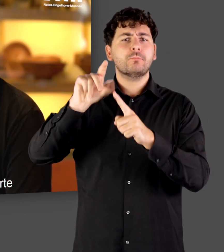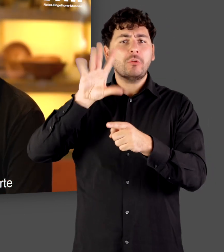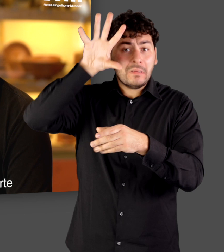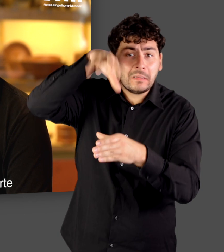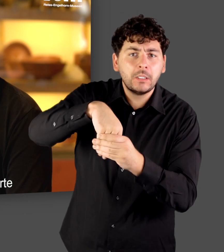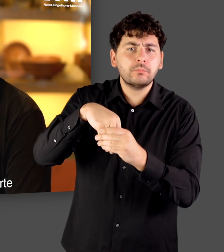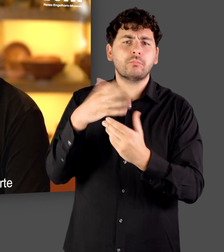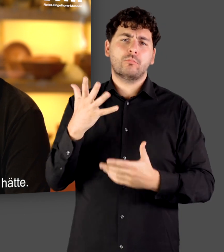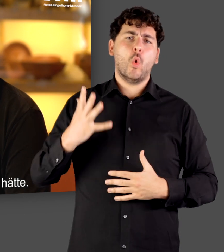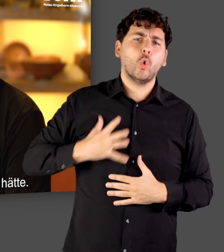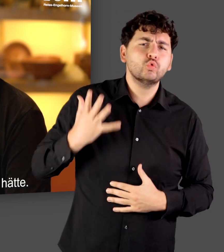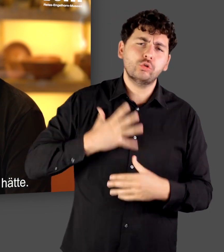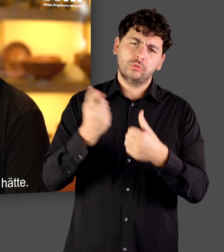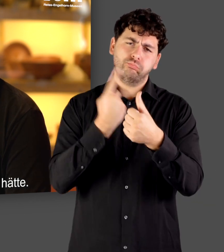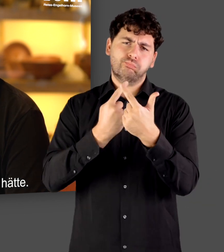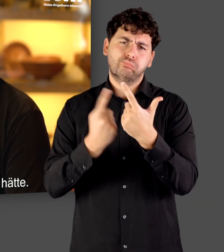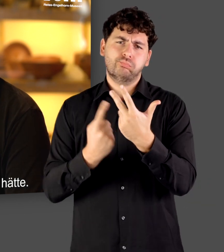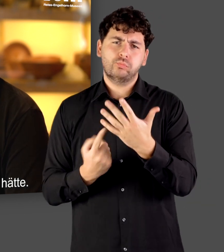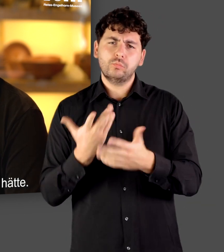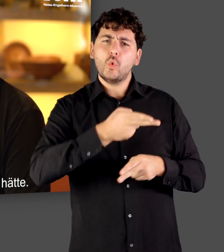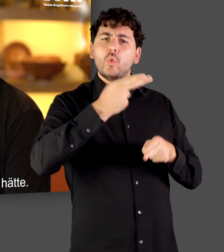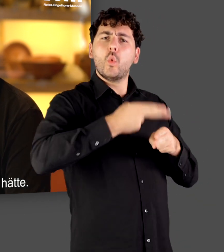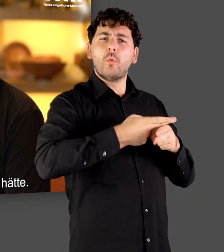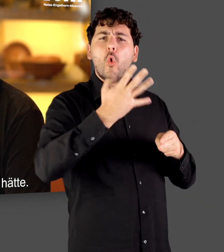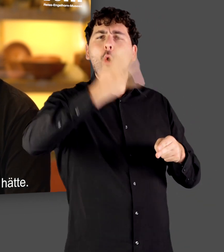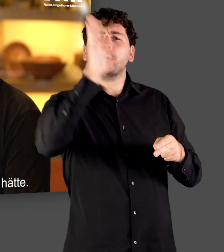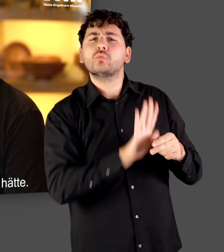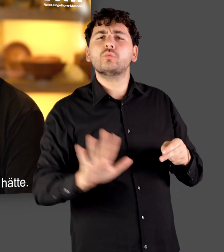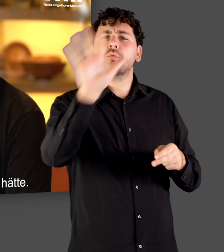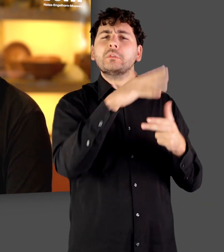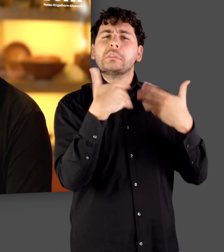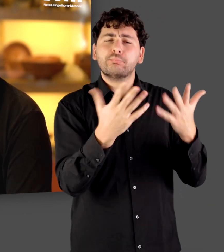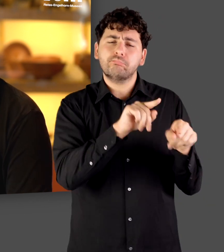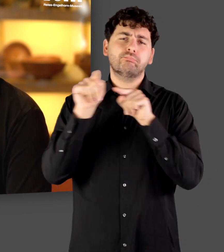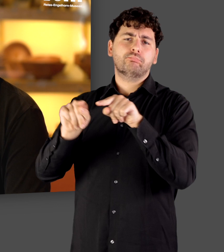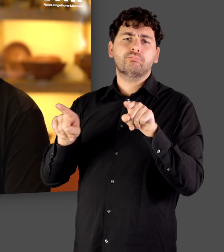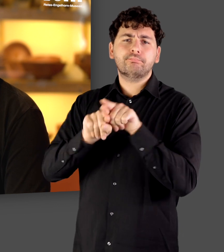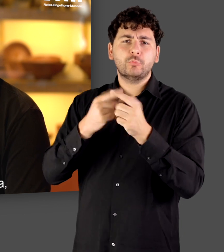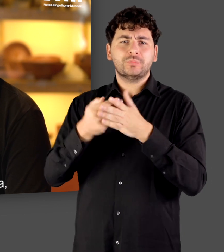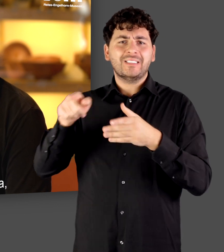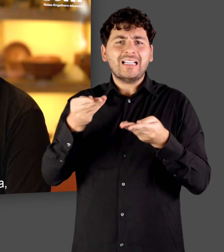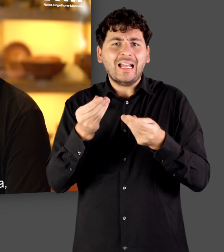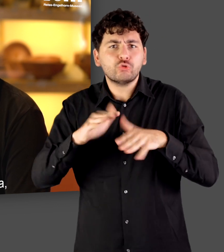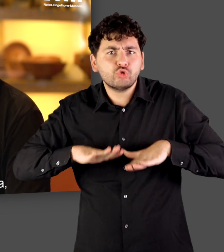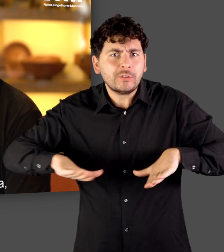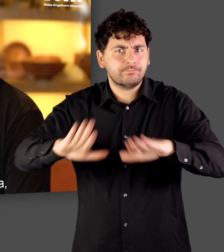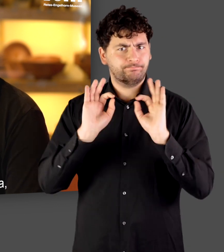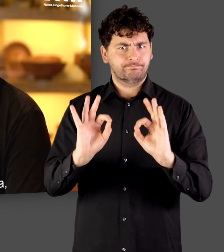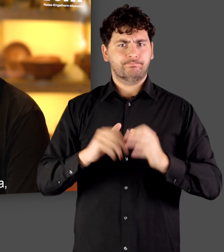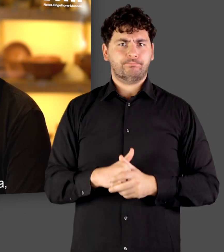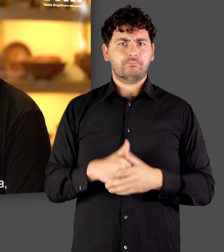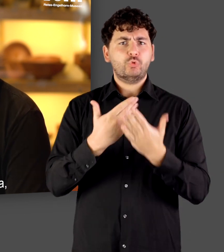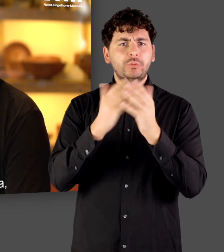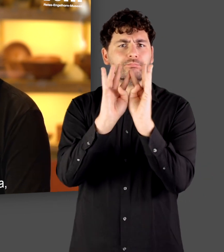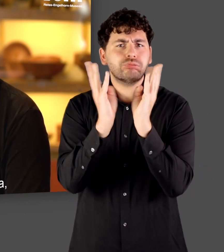zu diesem Herrenhaus gehörte auch alles an Luxus, was man sich in Rom auch gegönnt hätte. Also von gutem Geschirr,